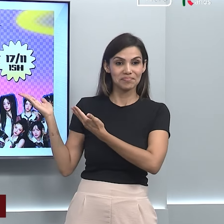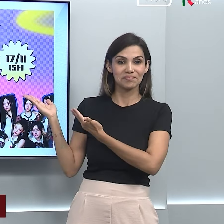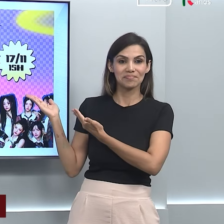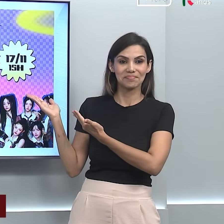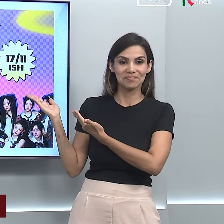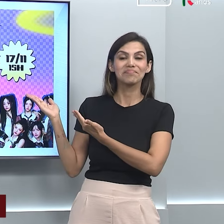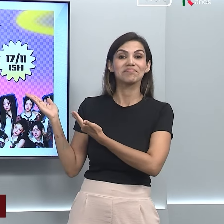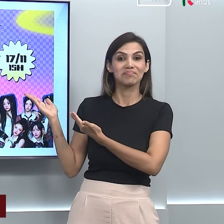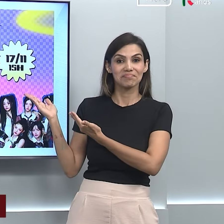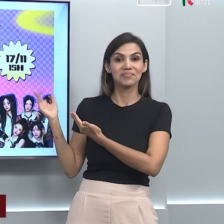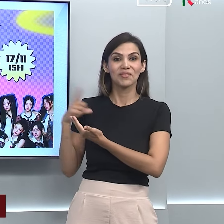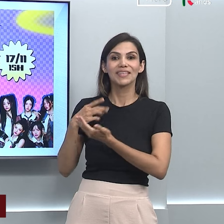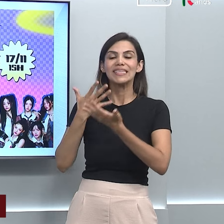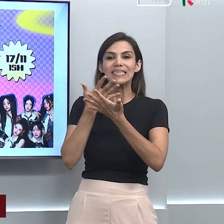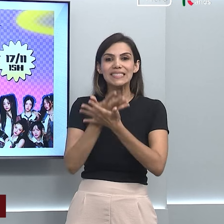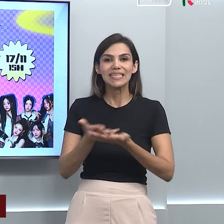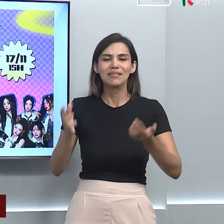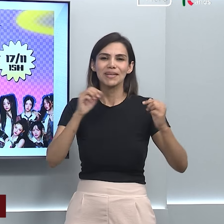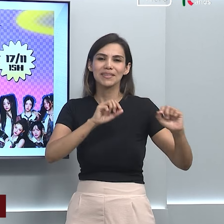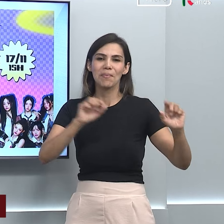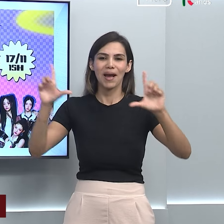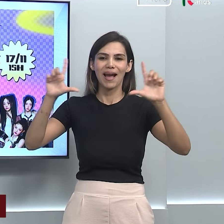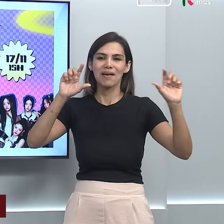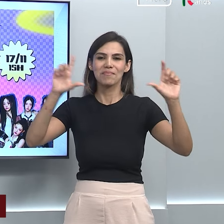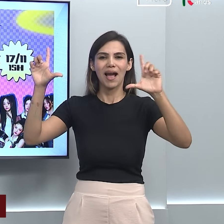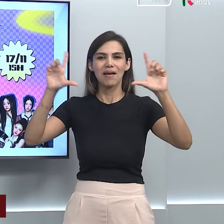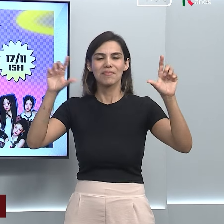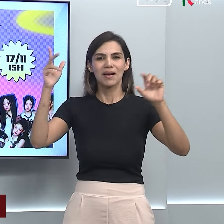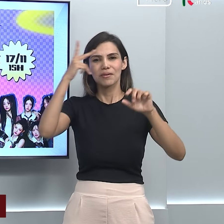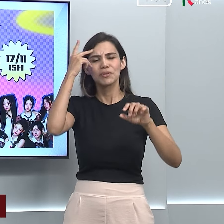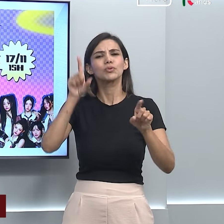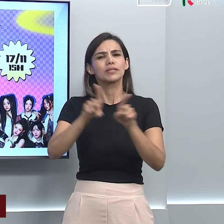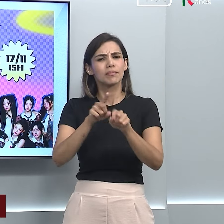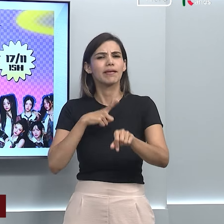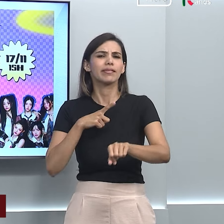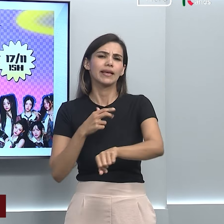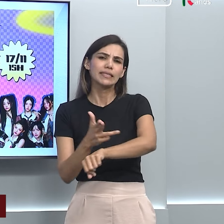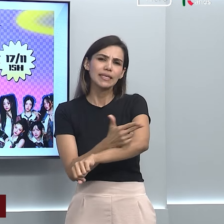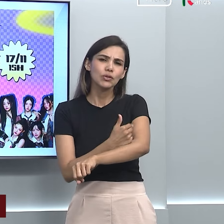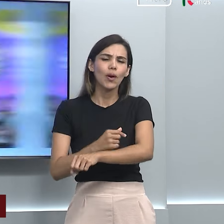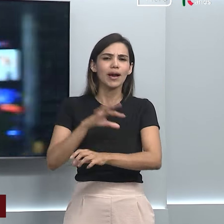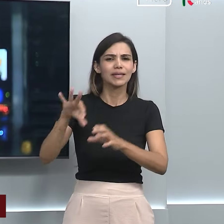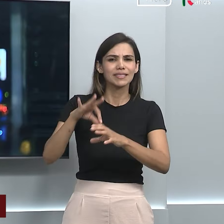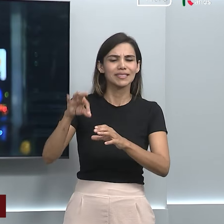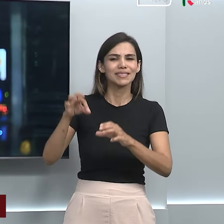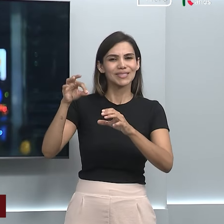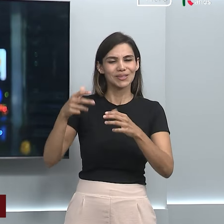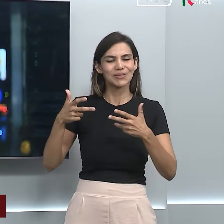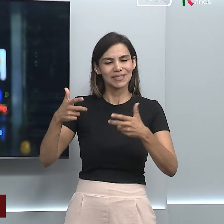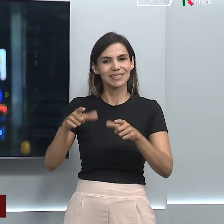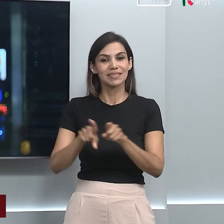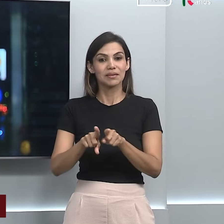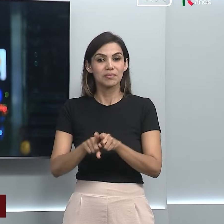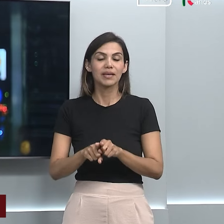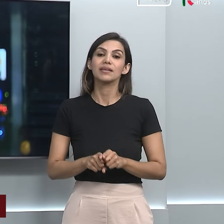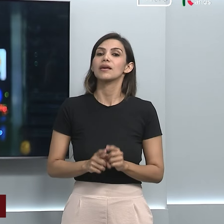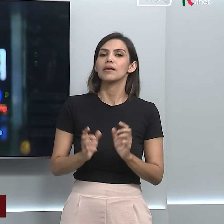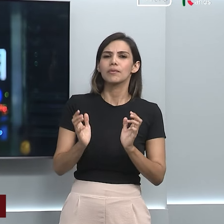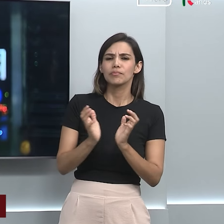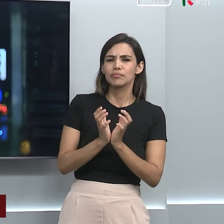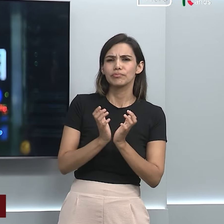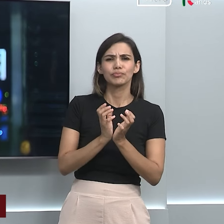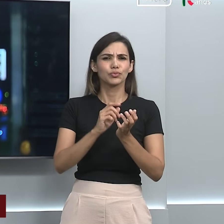celebração terá um mural de pôsteres para o público, além de serviços de tatuagens e sorteios também. Músicas de grupos como BTS,